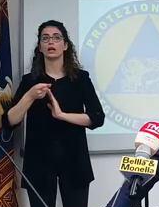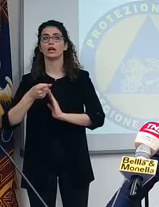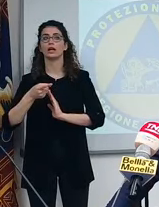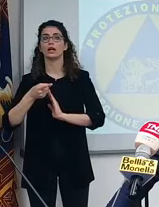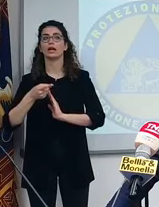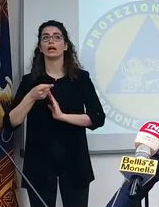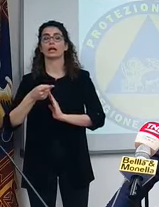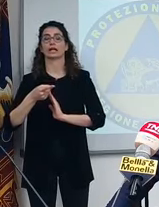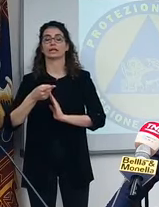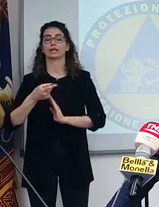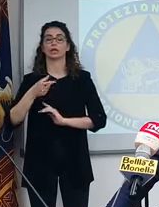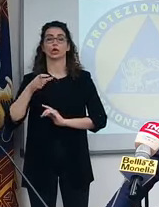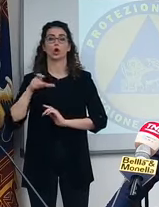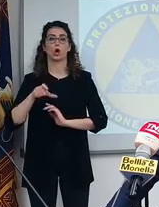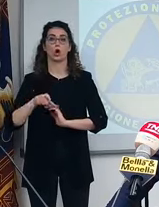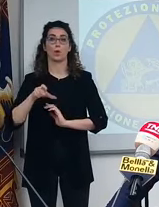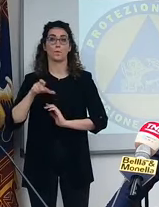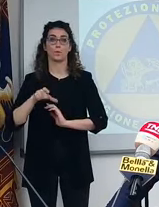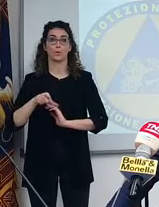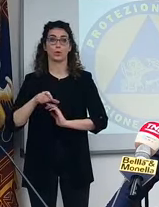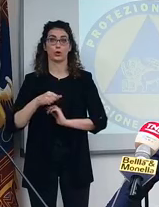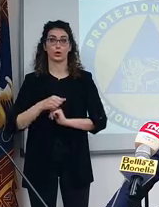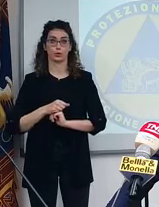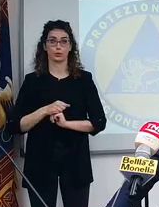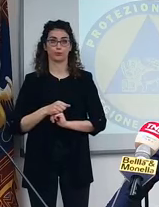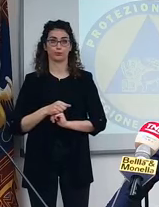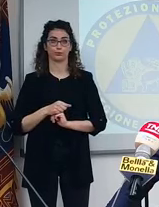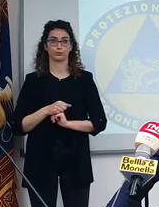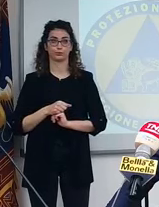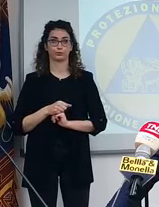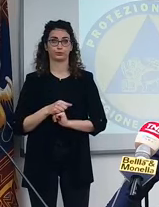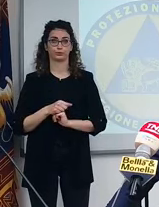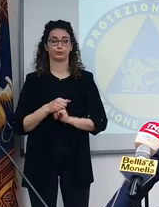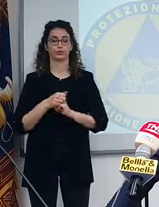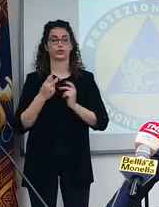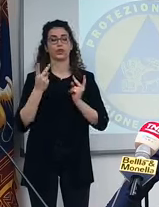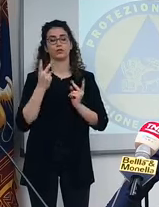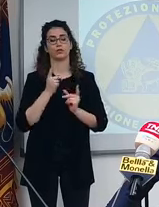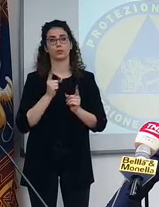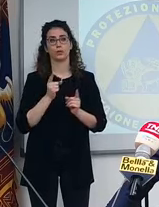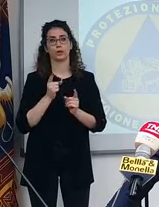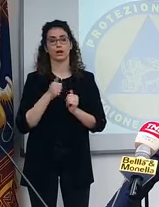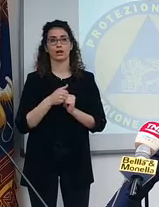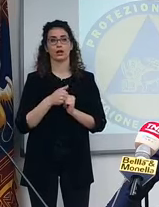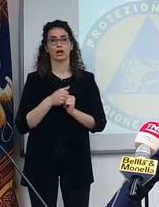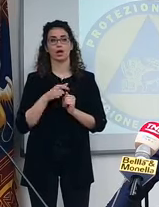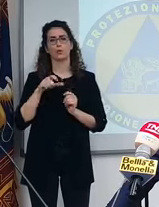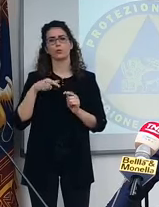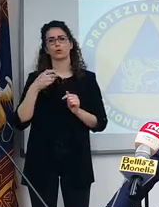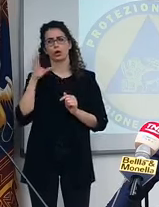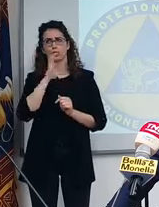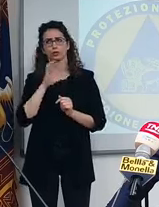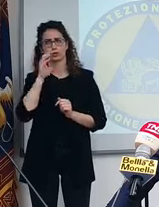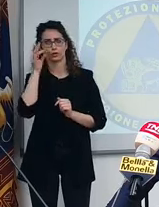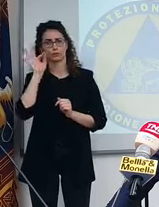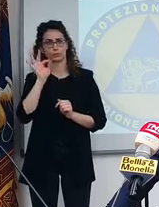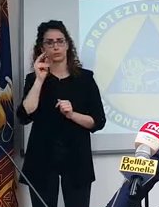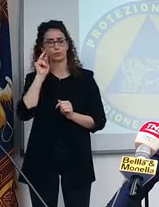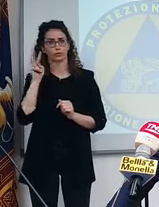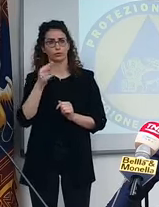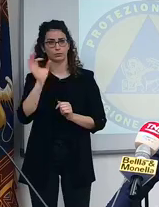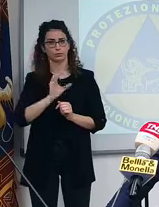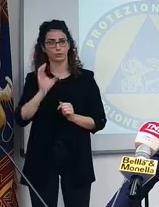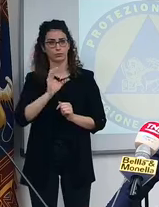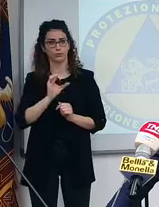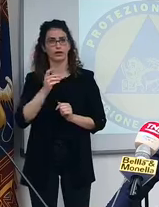deterrente. Allora, in realtà il deterrente è anche dal punto di vista turistico, perché se è